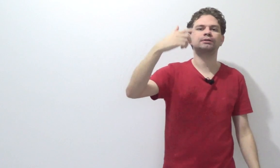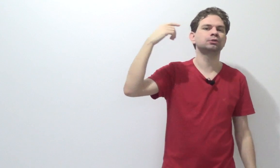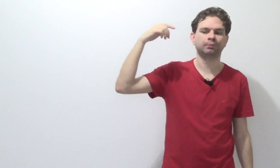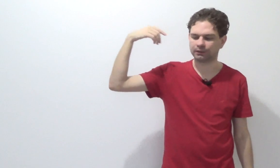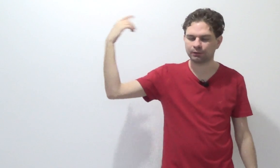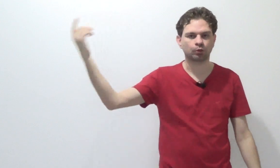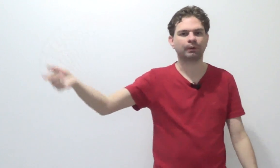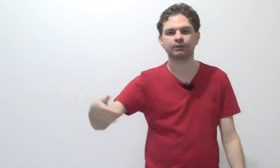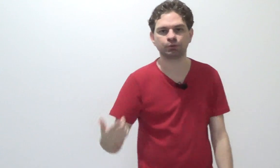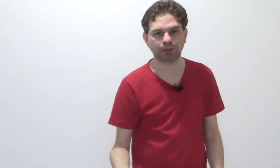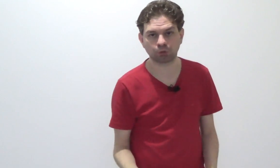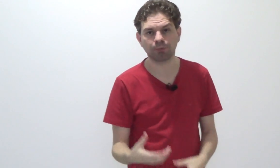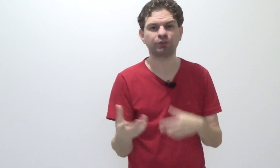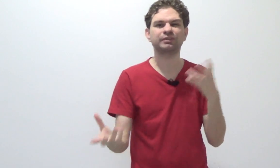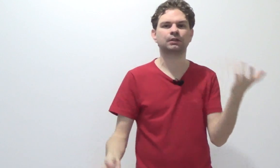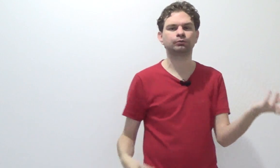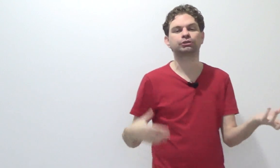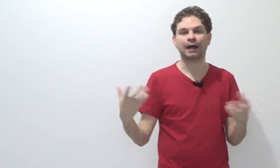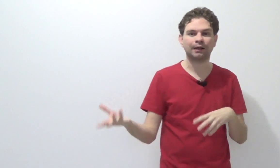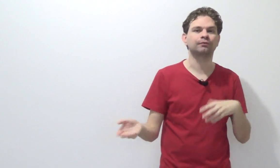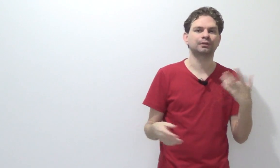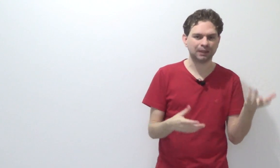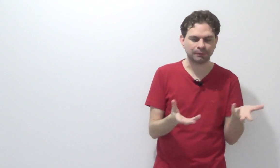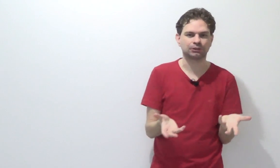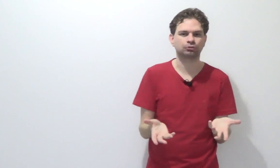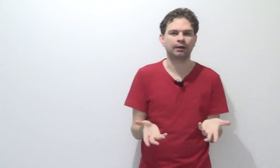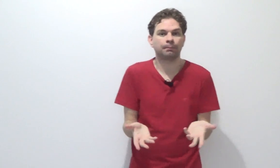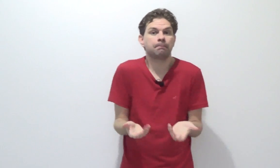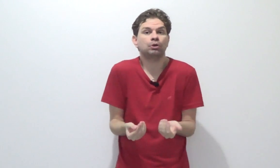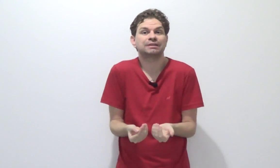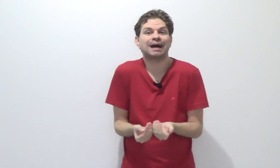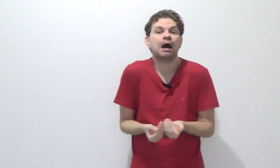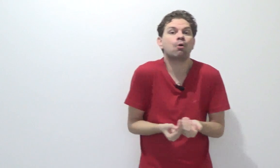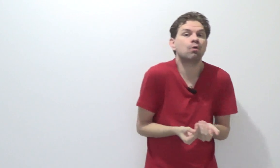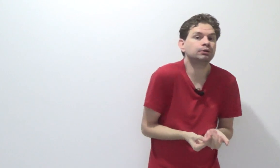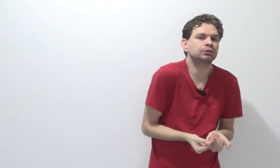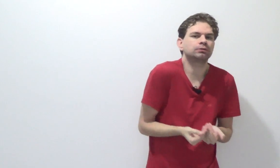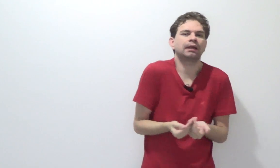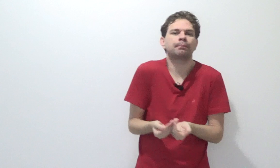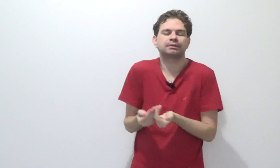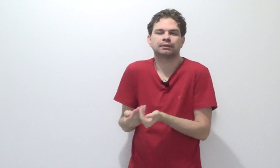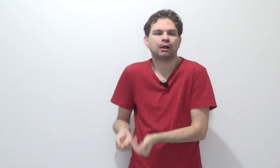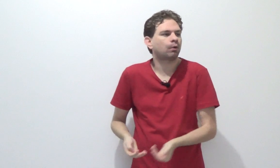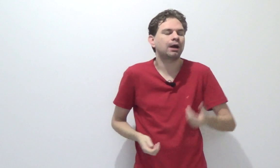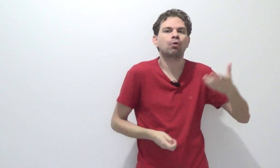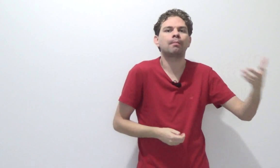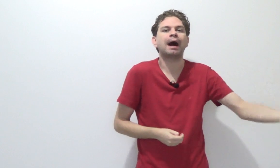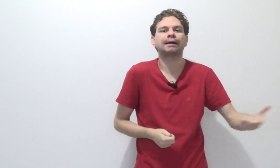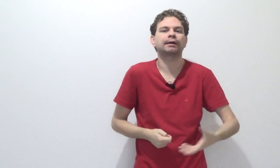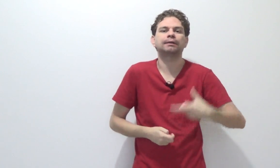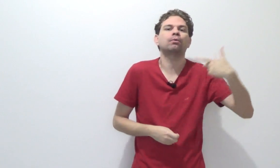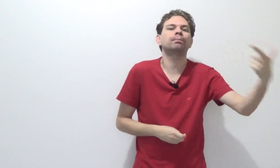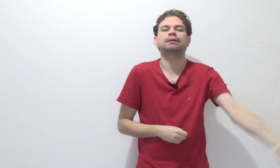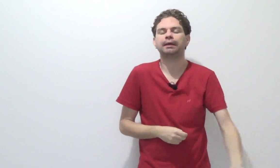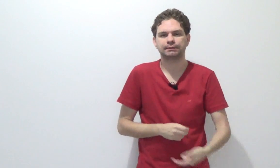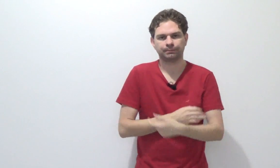Brasil, militar tá em todo o Brasil, tem toda uma divisão do Estado, lembra dessa história? Pois é, aonde que eu tenho que apresentar, qual é a comarca, quem tem competência?